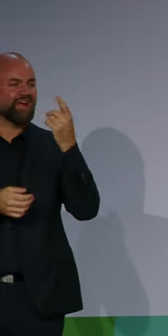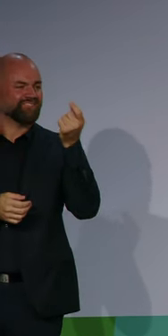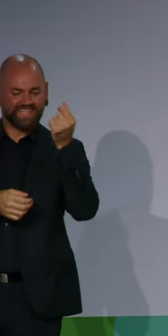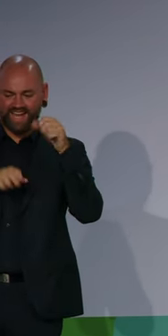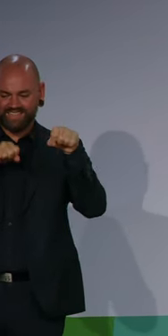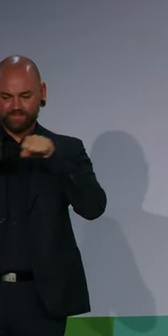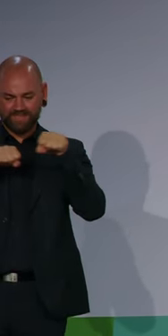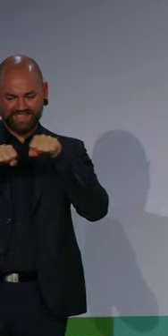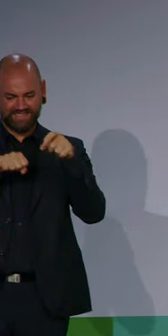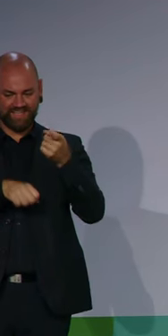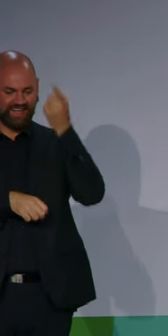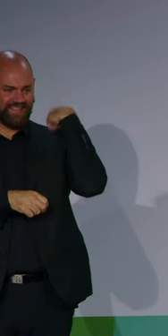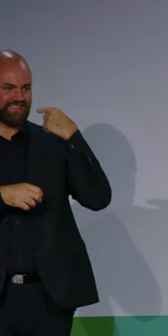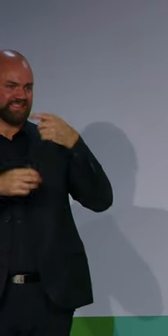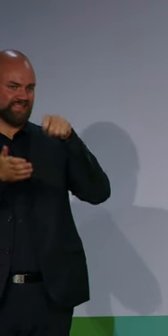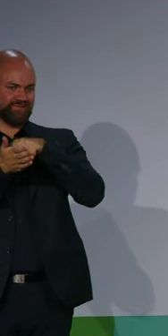viele in diesem Raum auch.